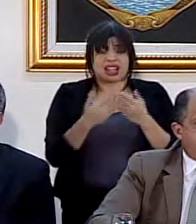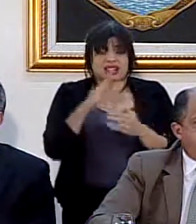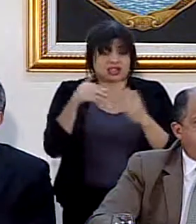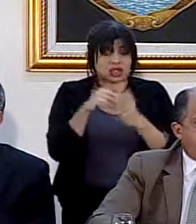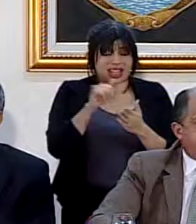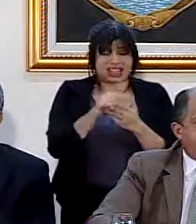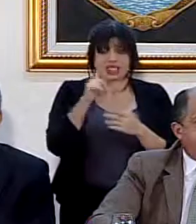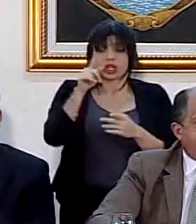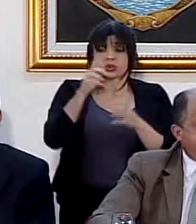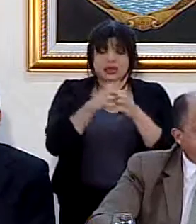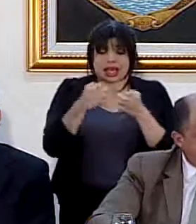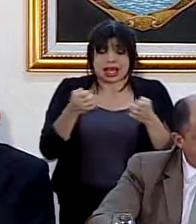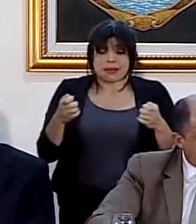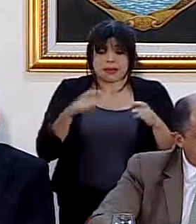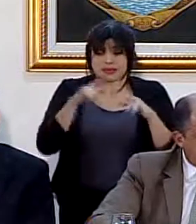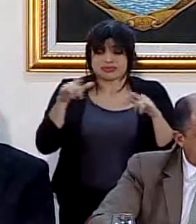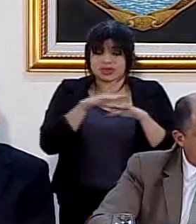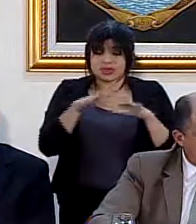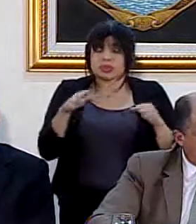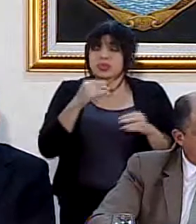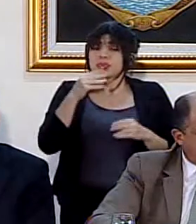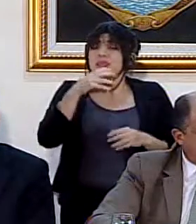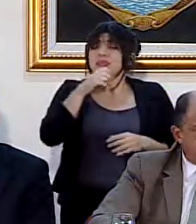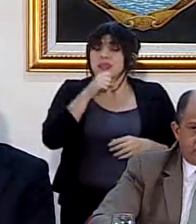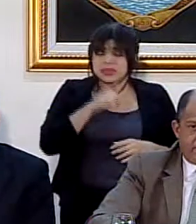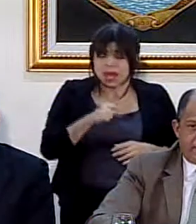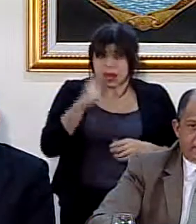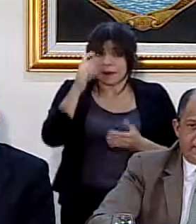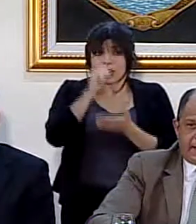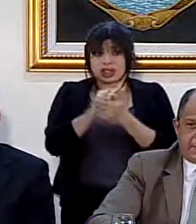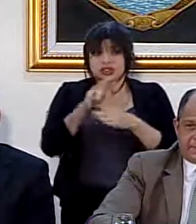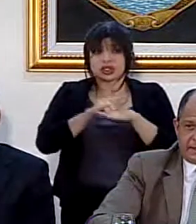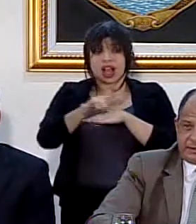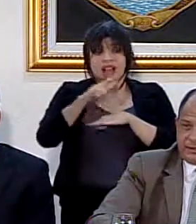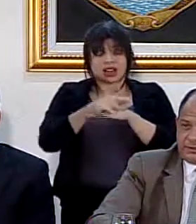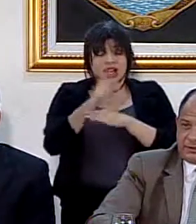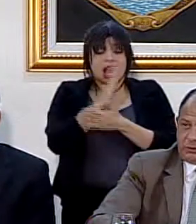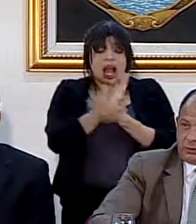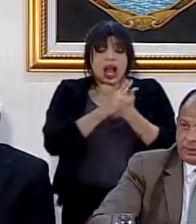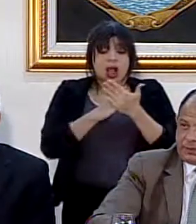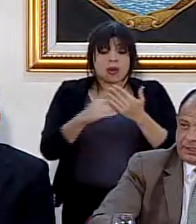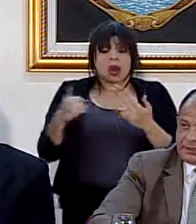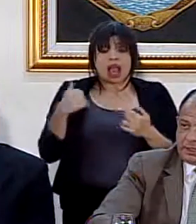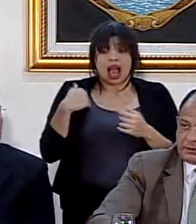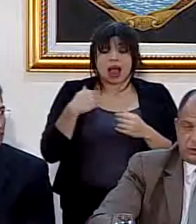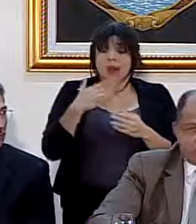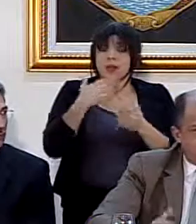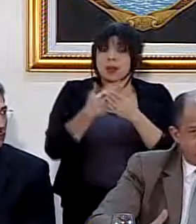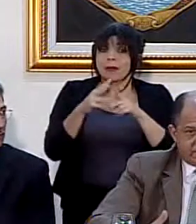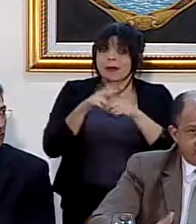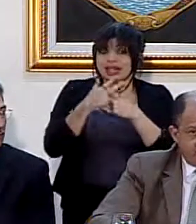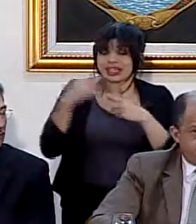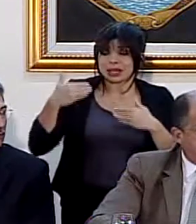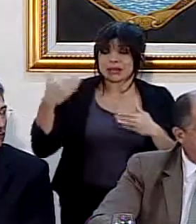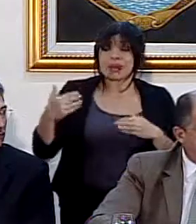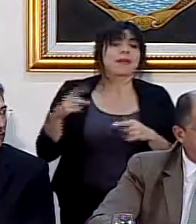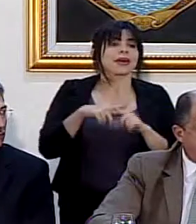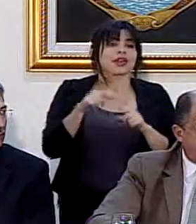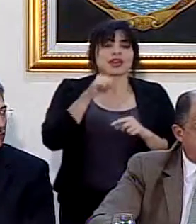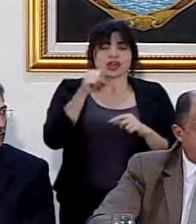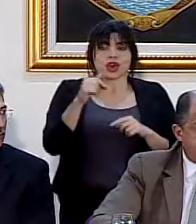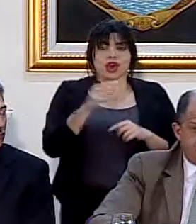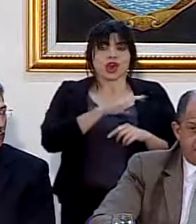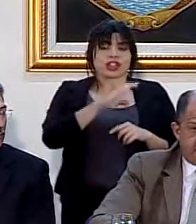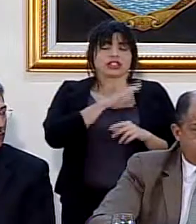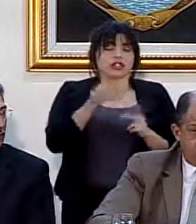flotilla sumamente vieja y por lo tanto son aviones que, a pesar de que han recibido muy buen mantenimiento, no están siempre en las mejores